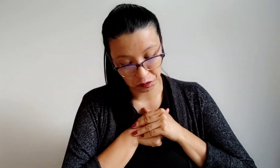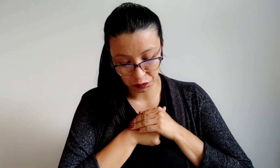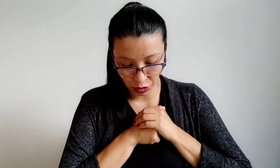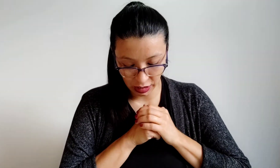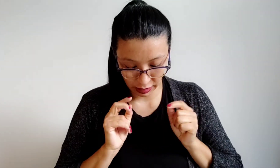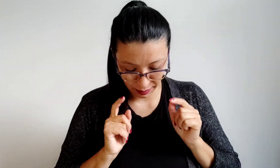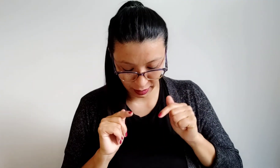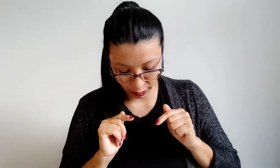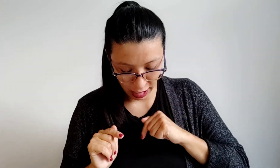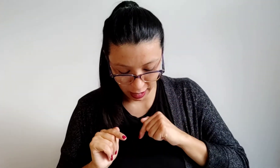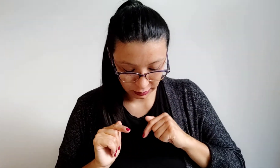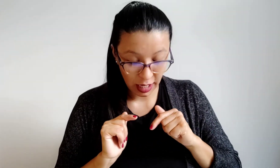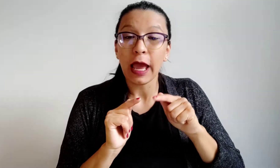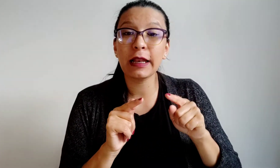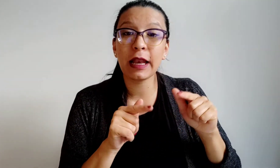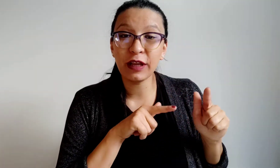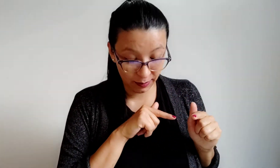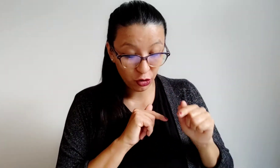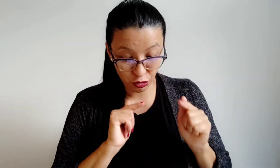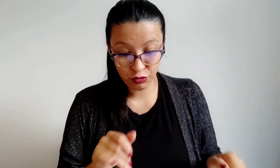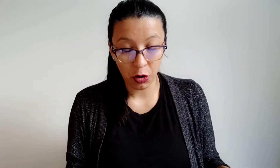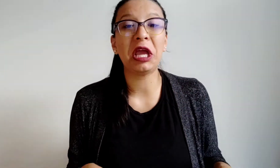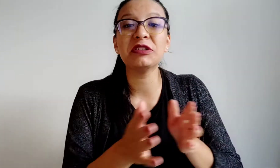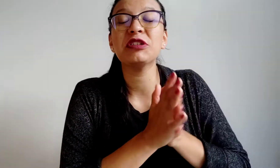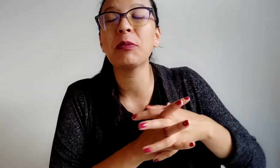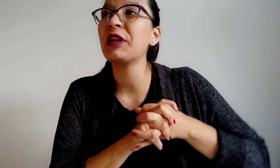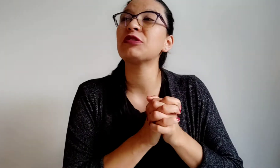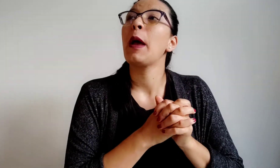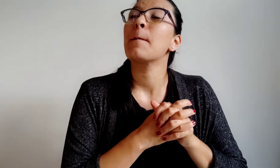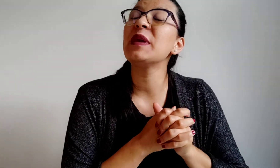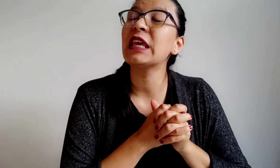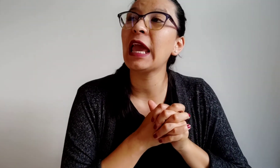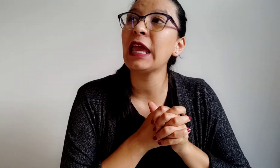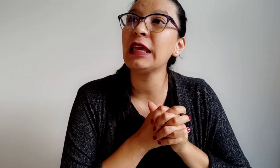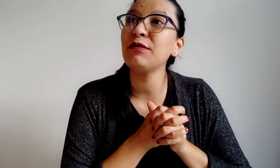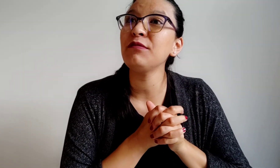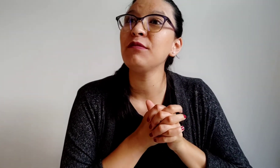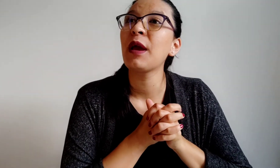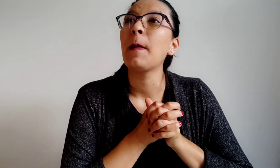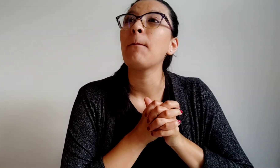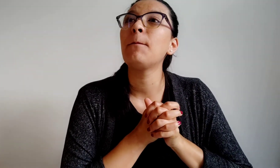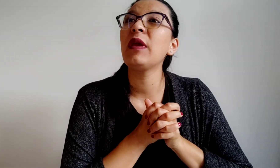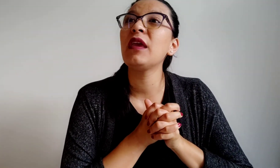ok. El de la mitad va con a, el del final va con u. Ok, listo, listo, vamos a ver, became, be,